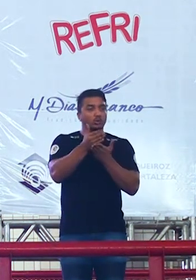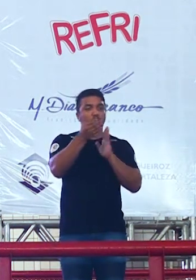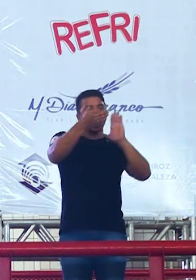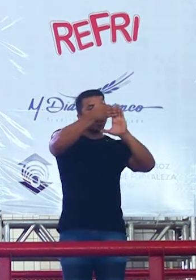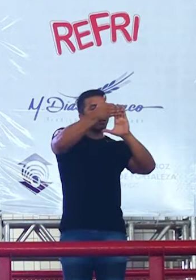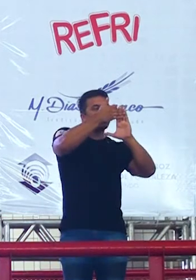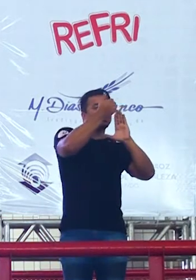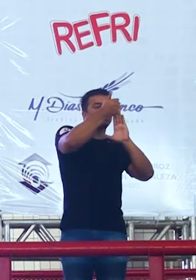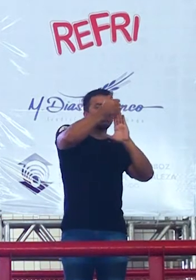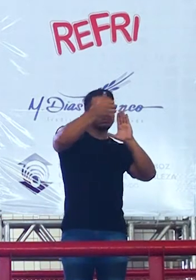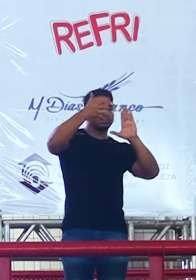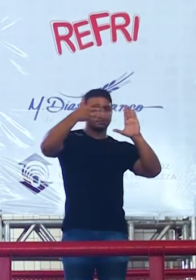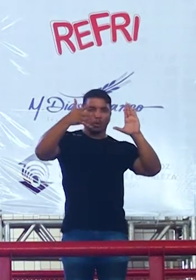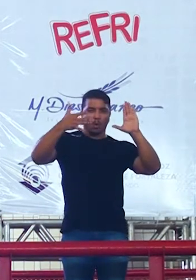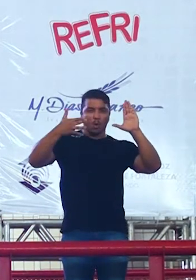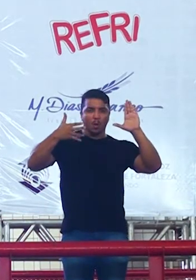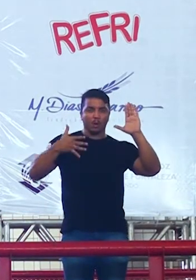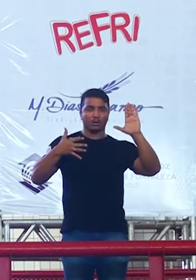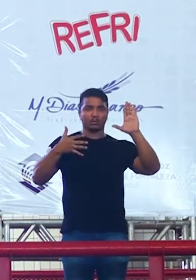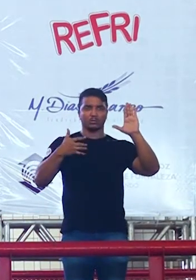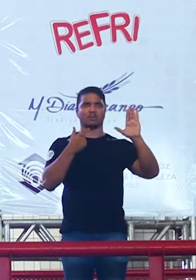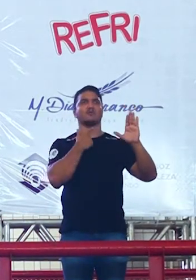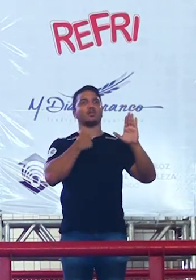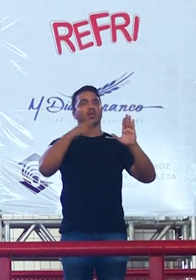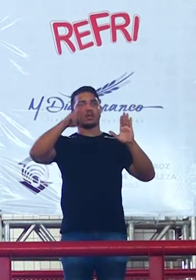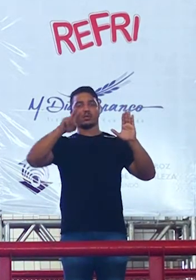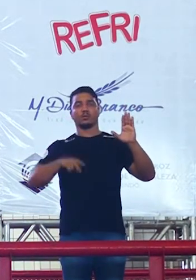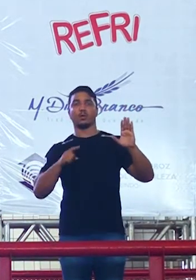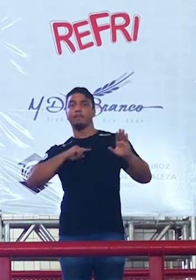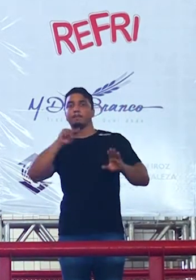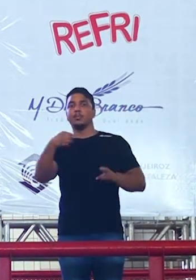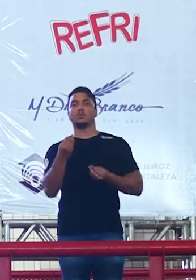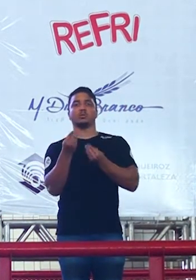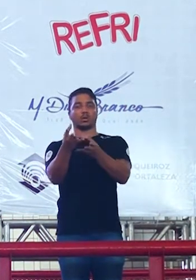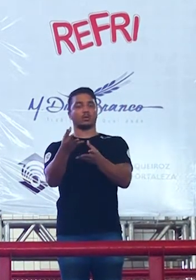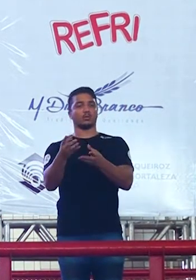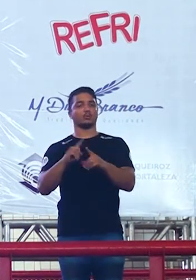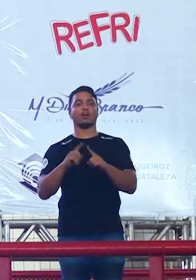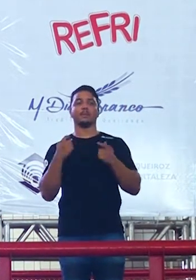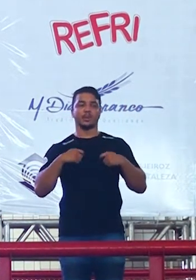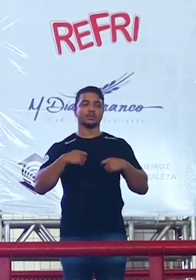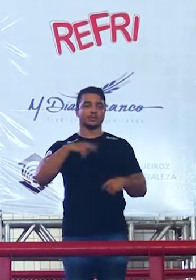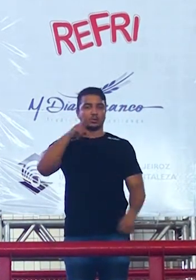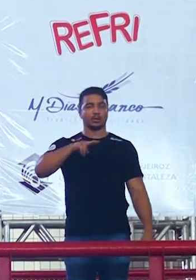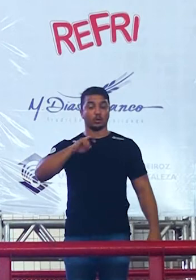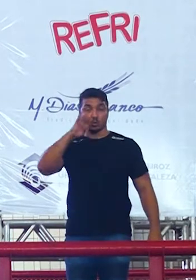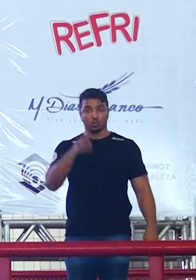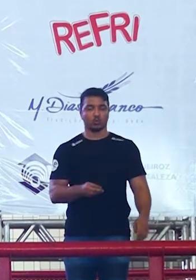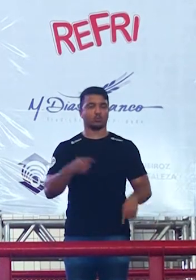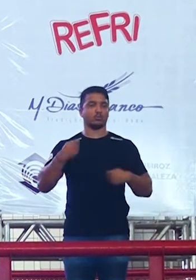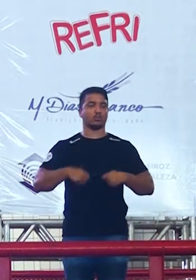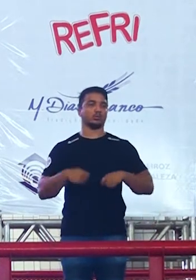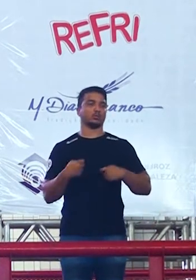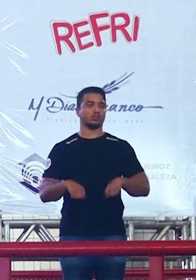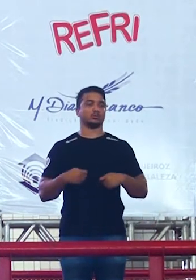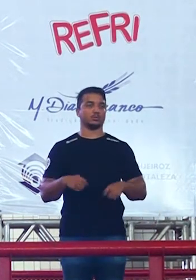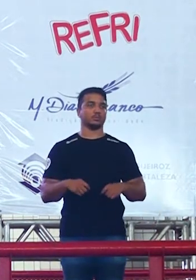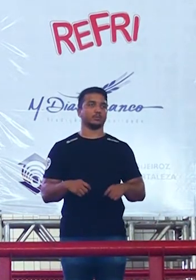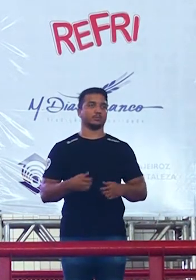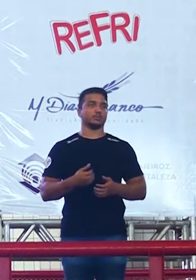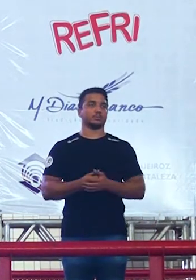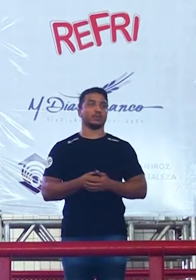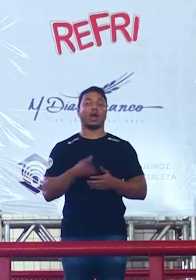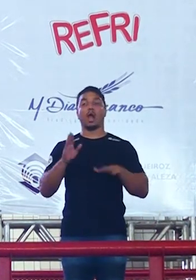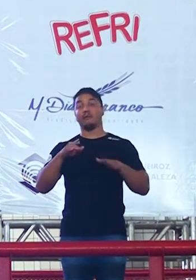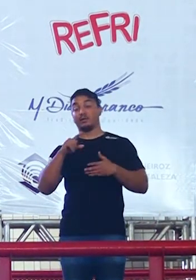ó eu não estou nem com vontade de ler o resto não vou dar logo é mil mas tem que ler tem que ler tudo porque as vezes o cara errou uma